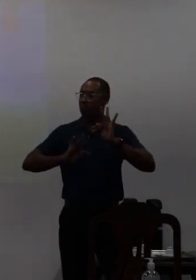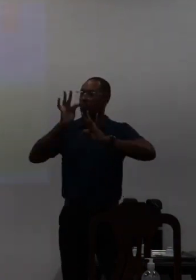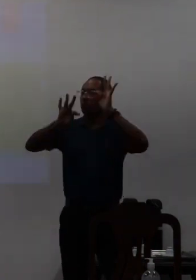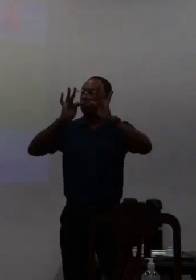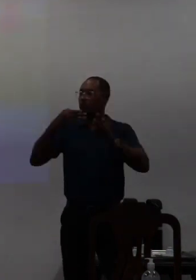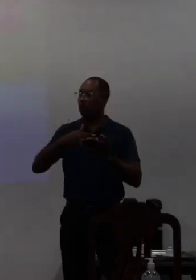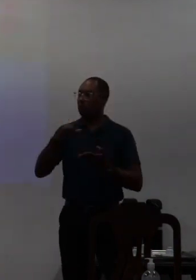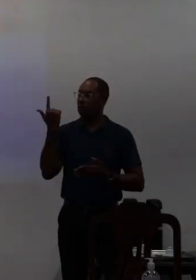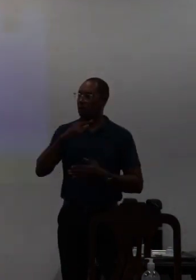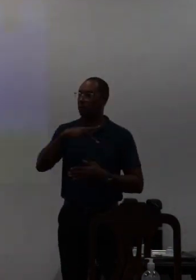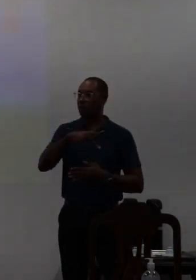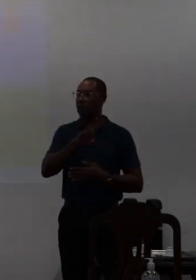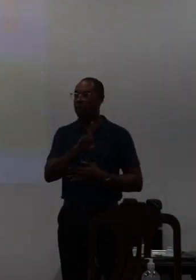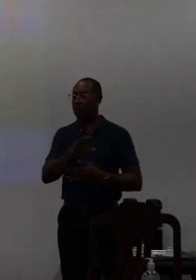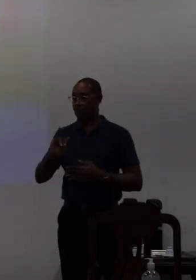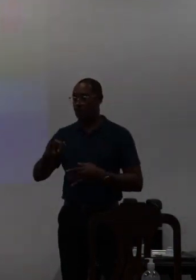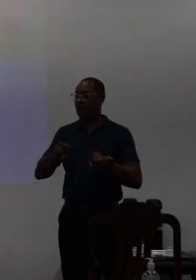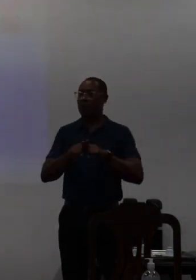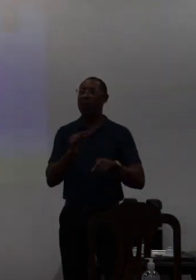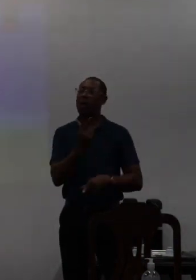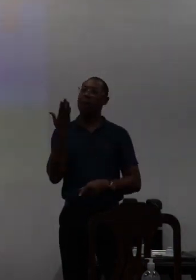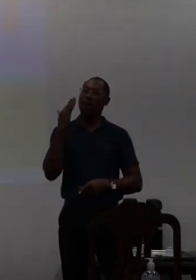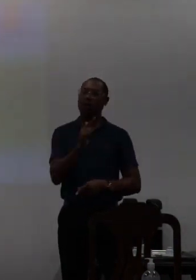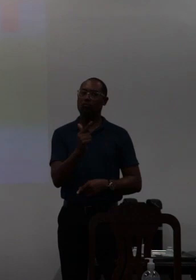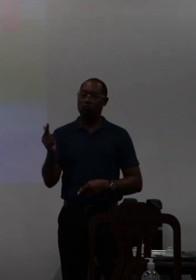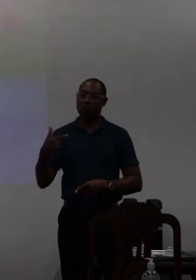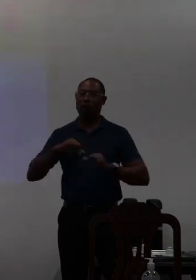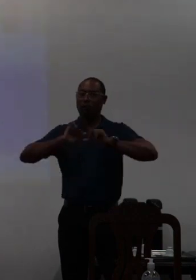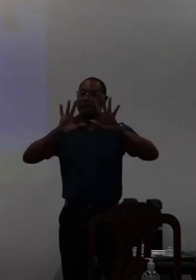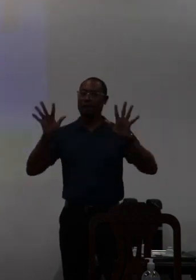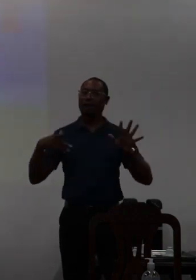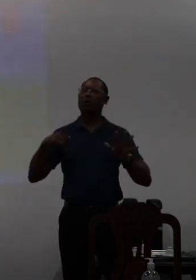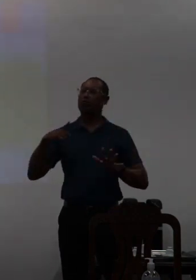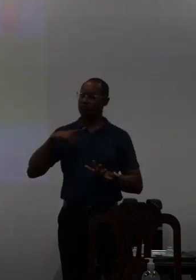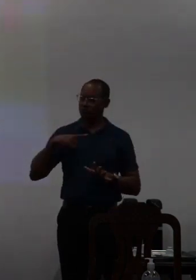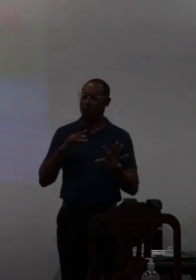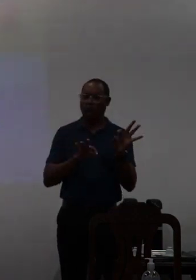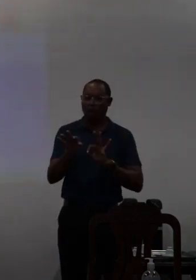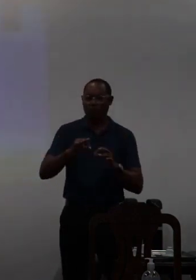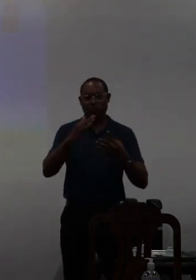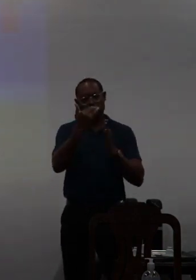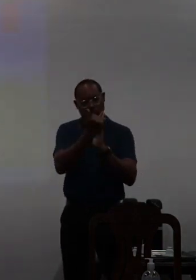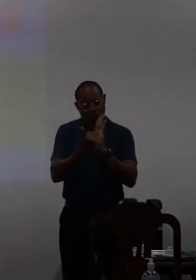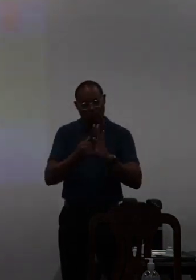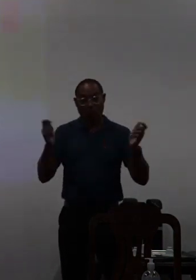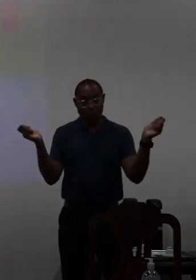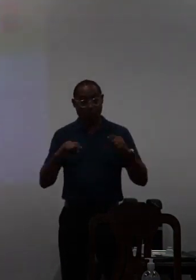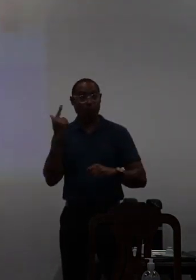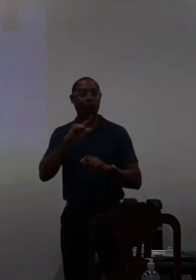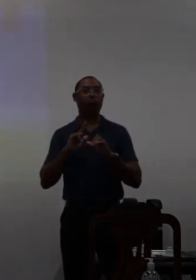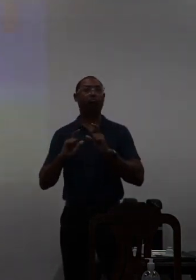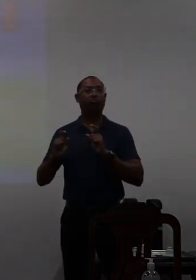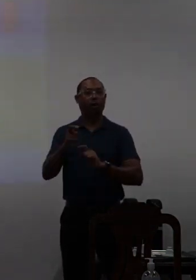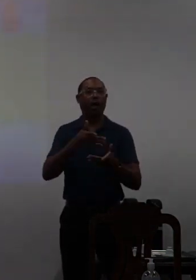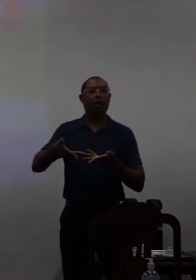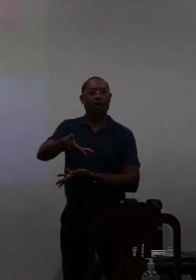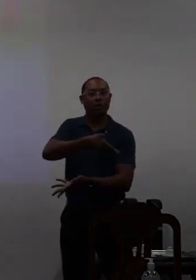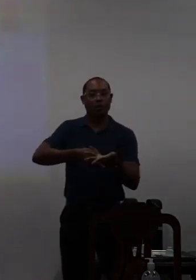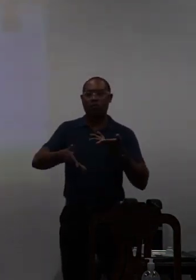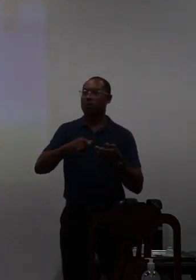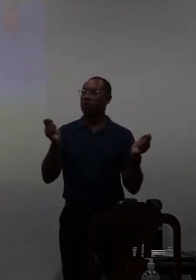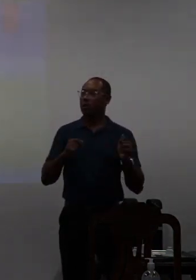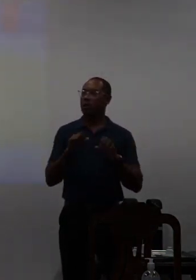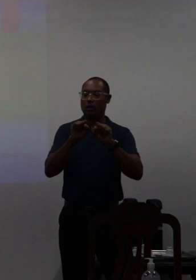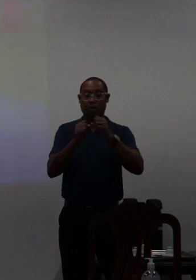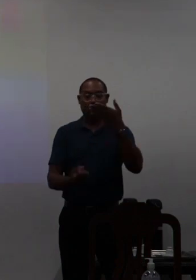com o PDI porque não tinha então lá está claro hoje de que forma esses dois planejamentos vão conversar nós criamos